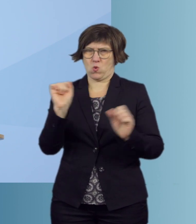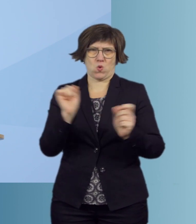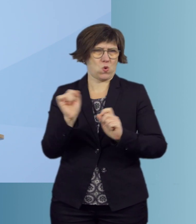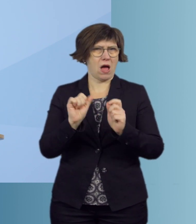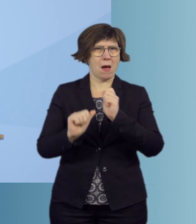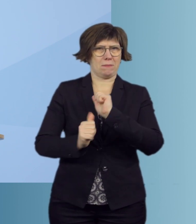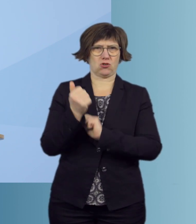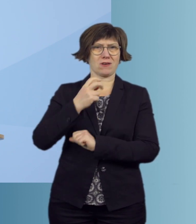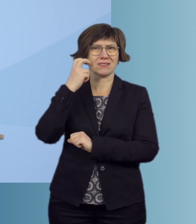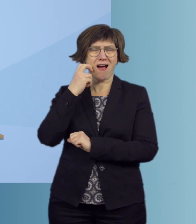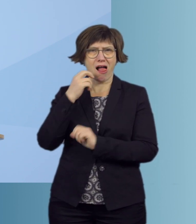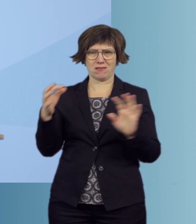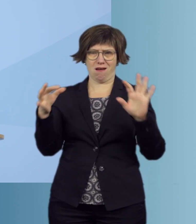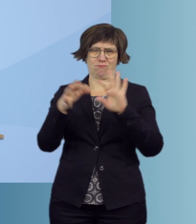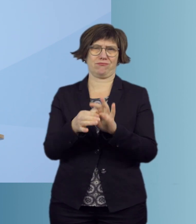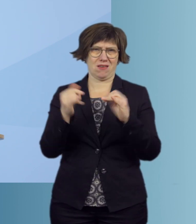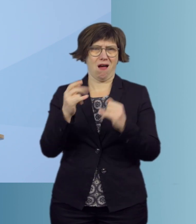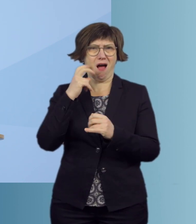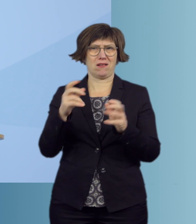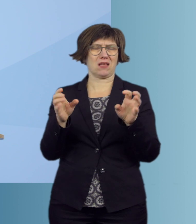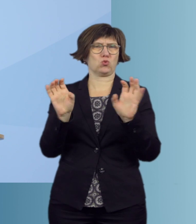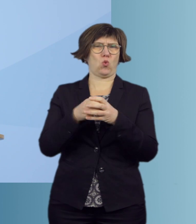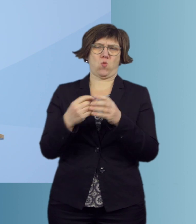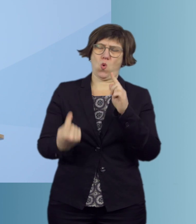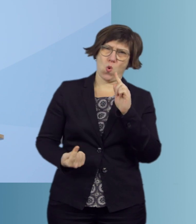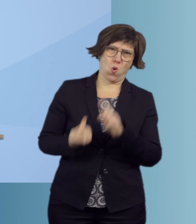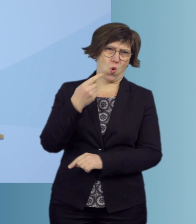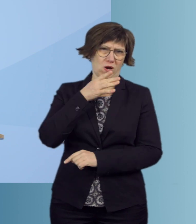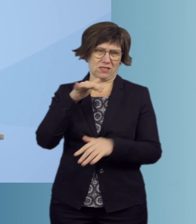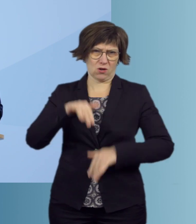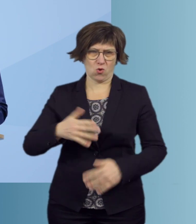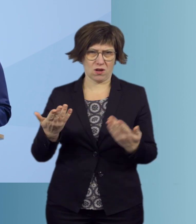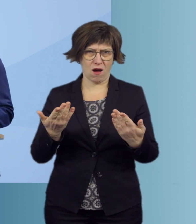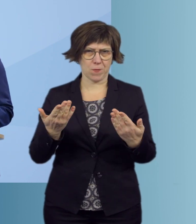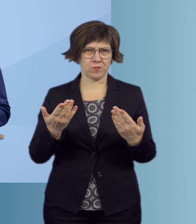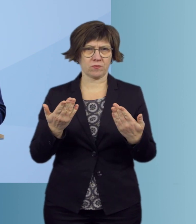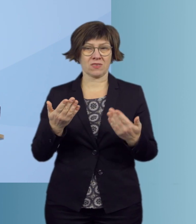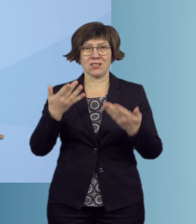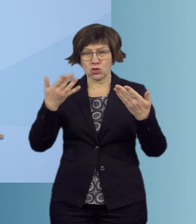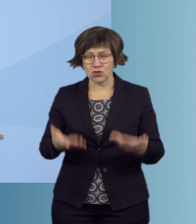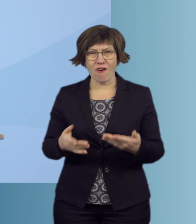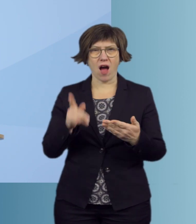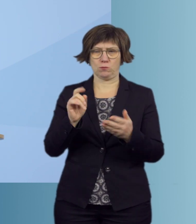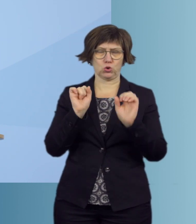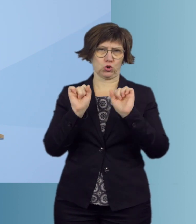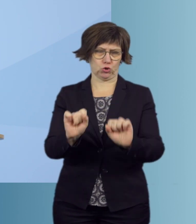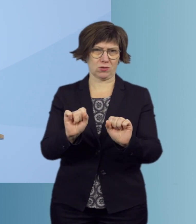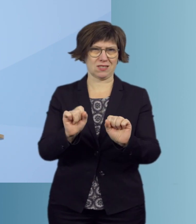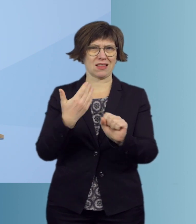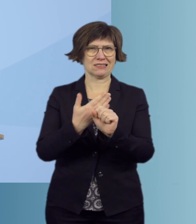insbesondere mit dem Alter zusammenhängt, in dieser Altersgruppe besonders hoch ist. Die Schwächsten zu schützen, das ist das